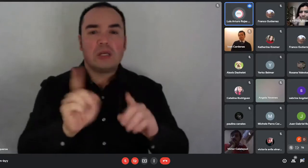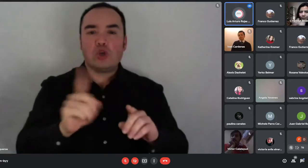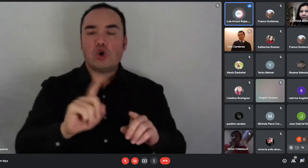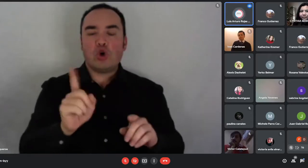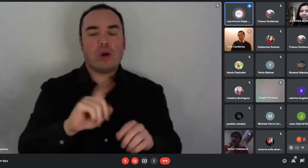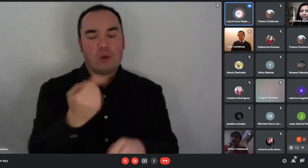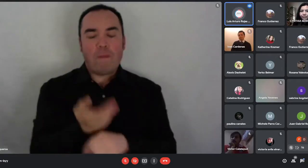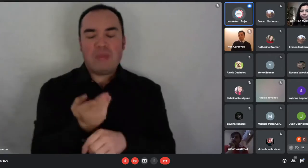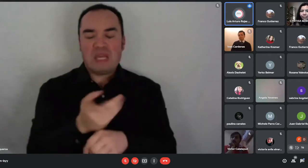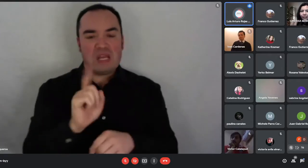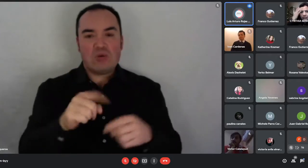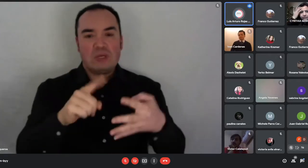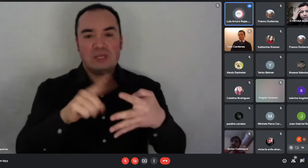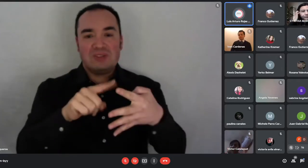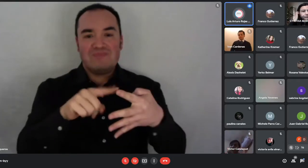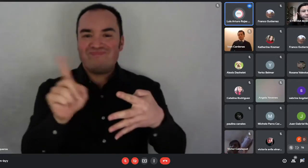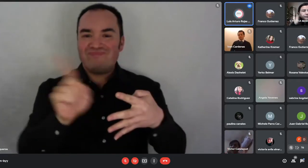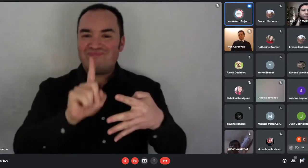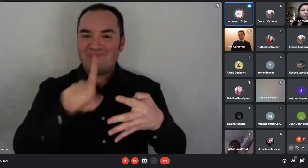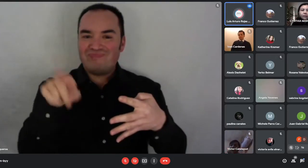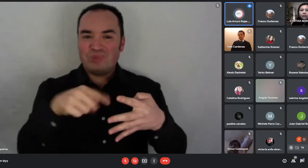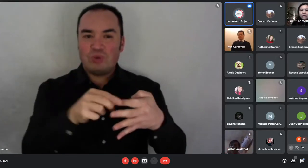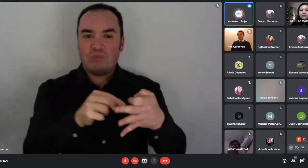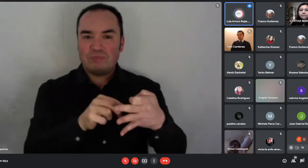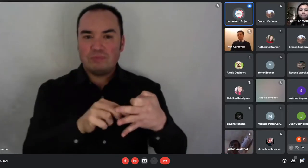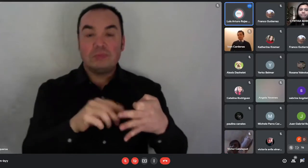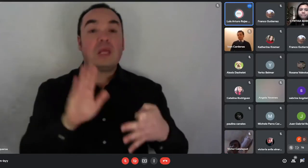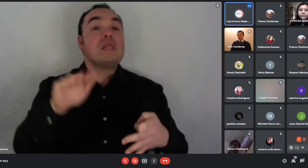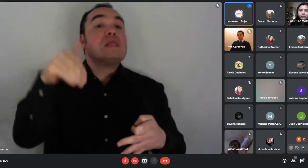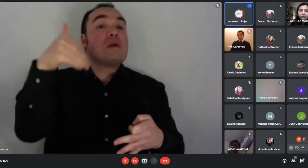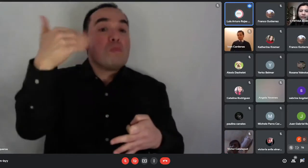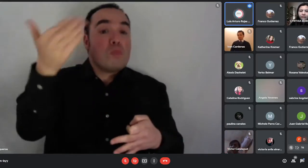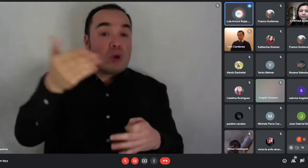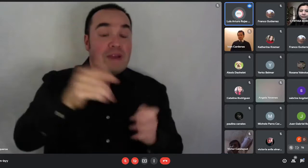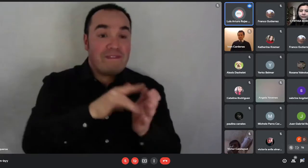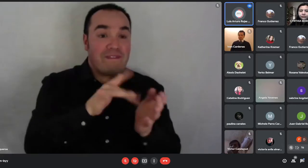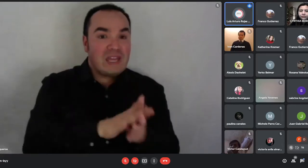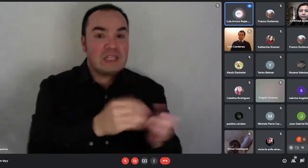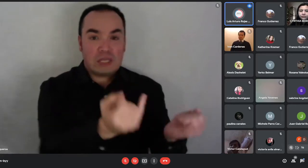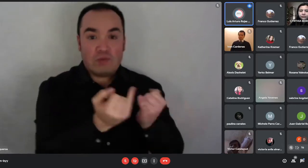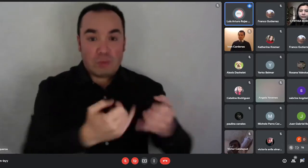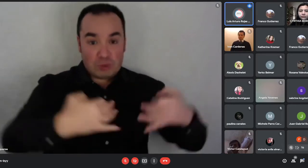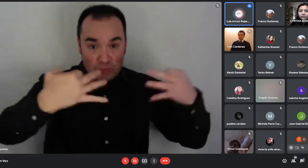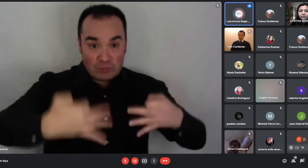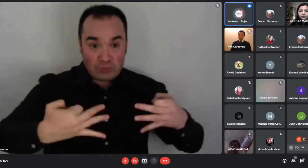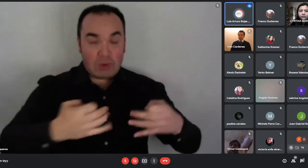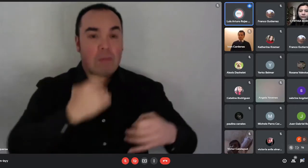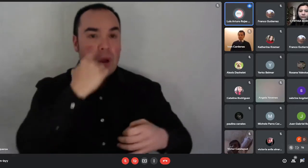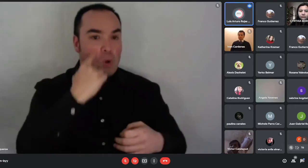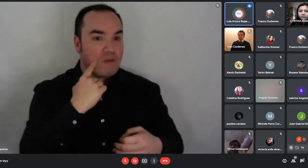ciencia cierta si se va a volver a exigir o nuevamente se va a dejar a un lado ese requisito.